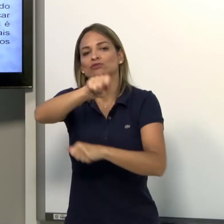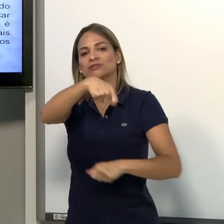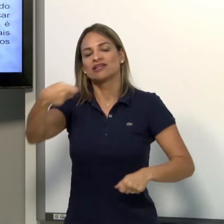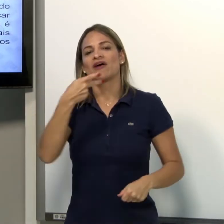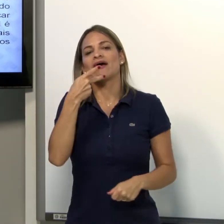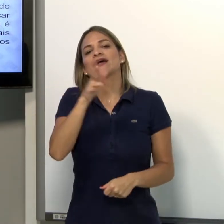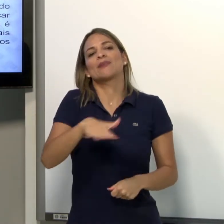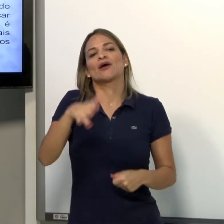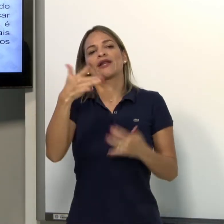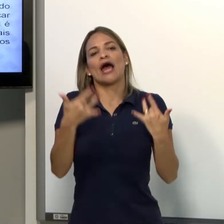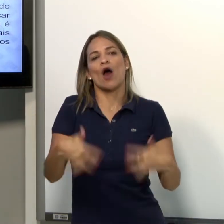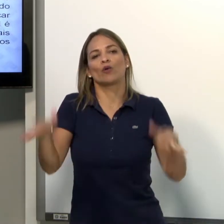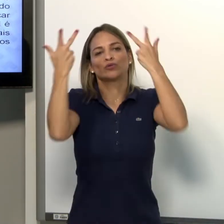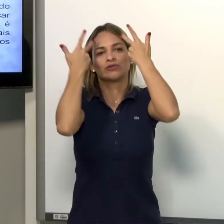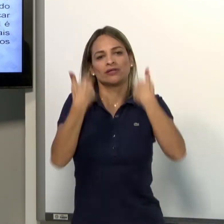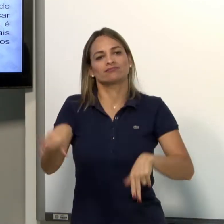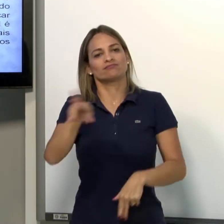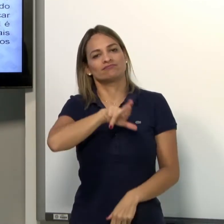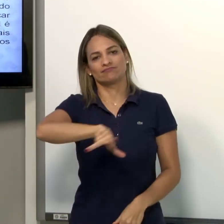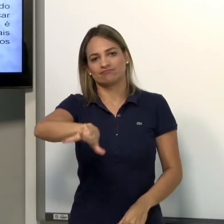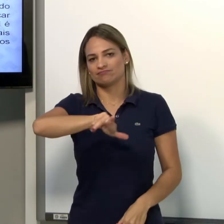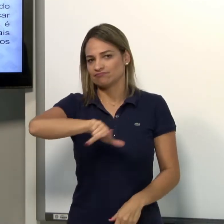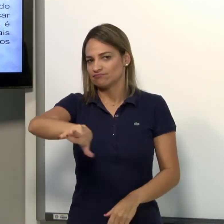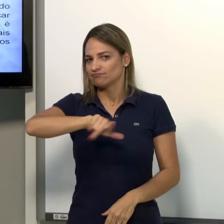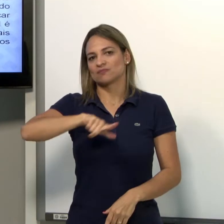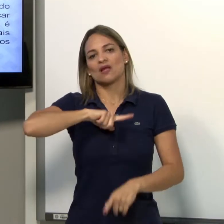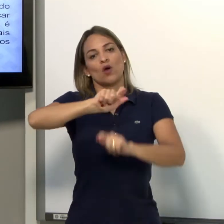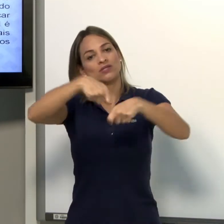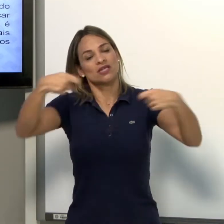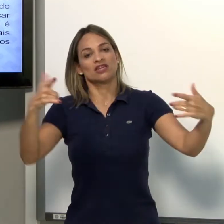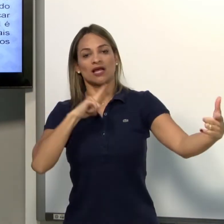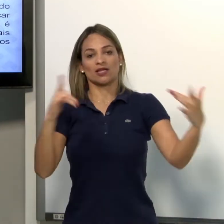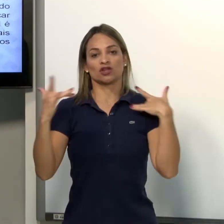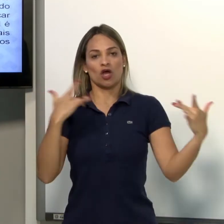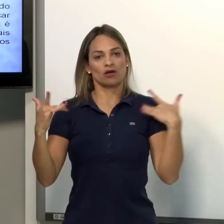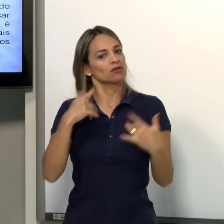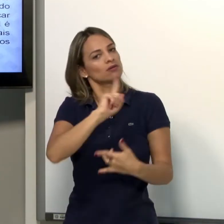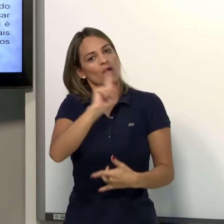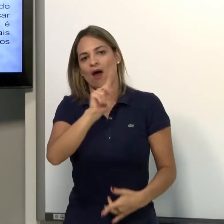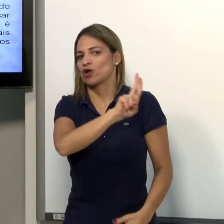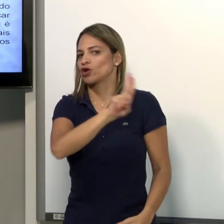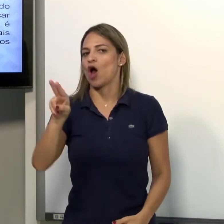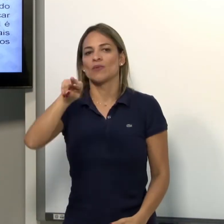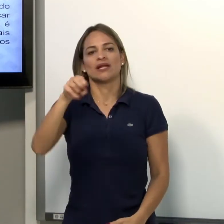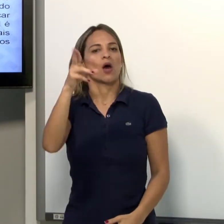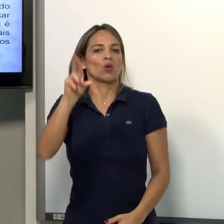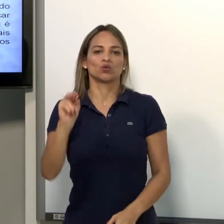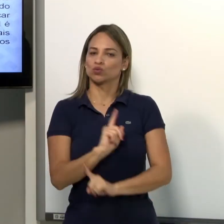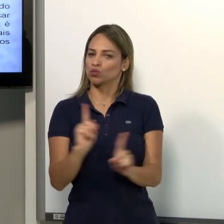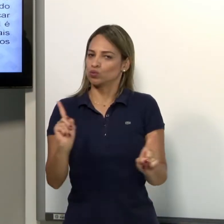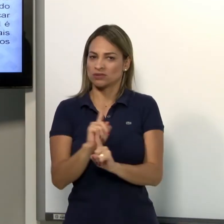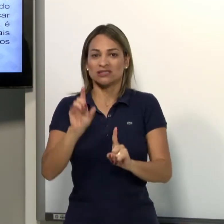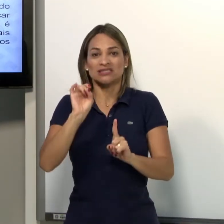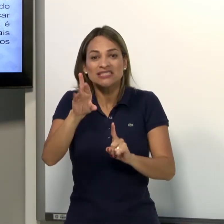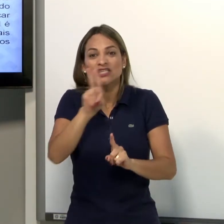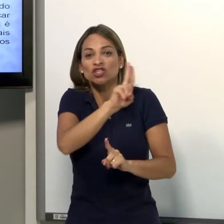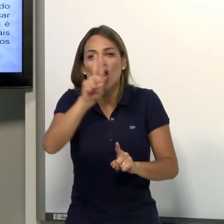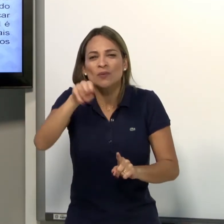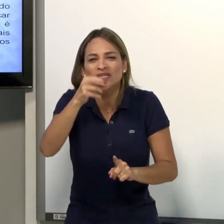especificamente para evitar falar sempre que os sinais são usados todos no espaço neutro.